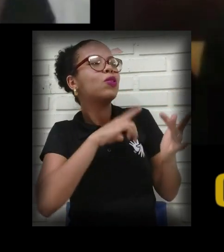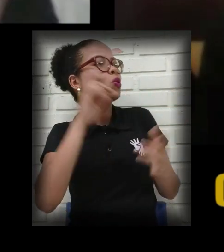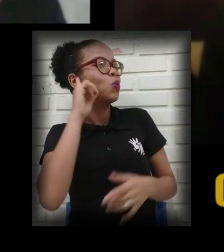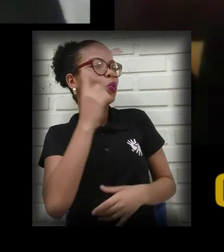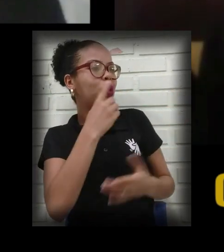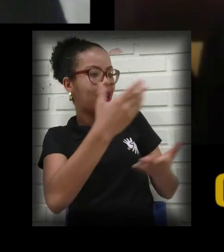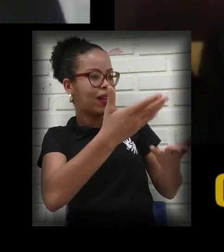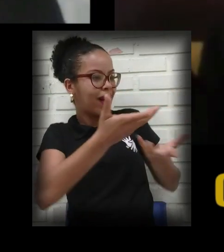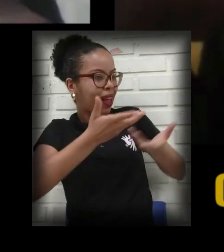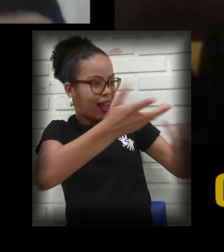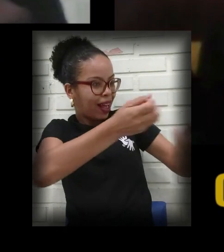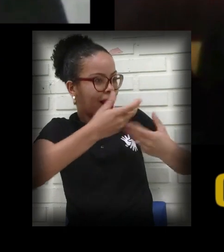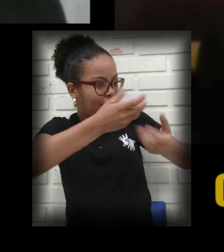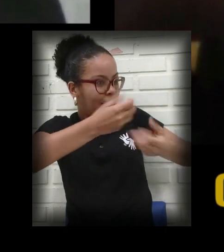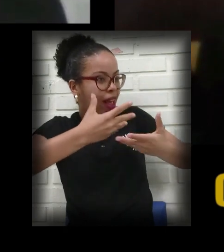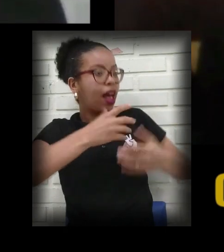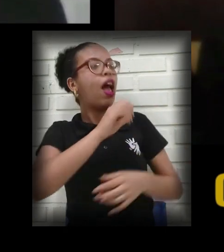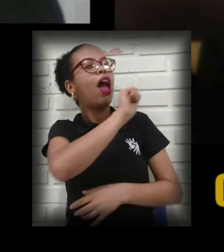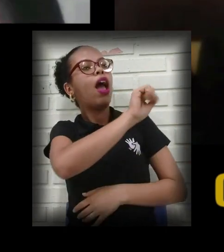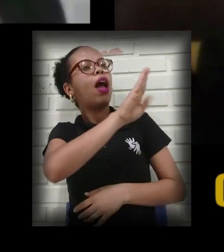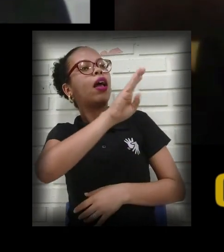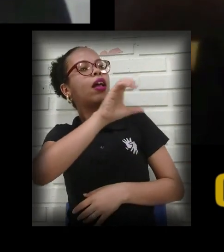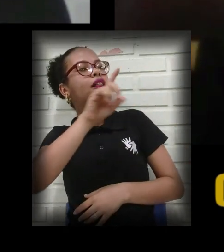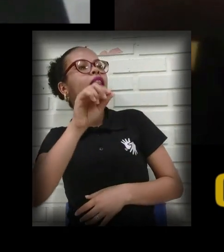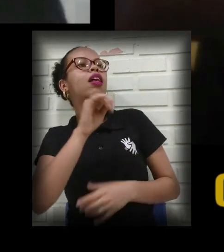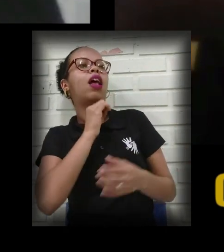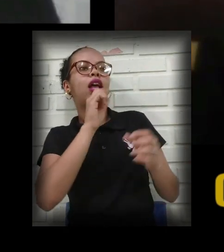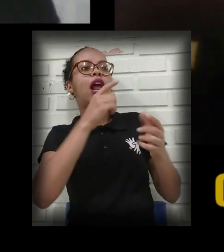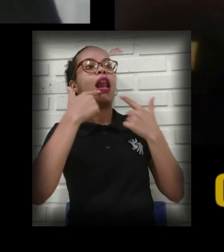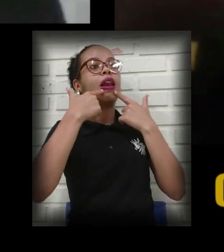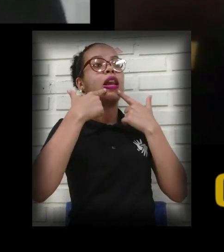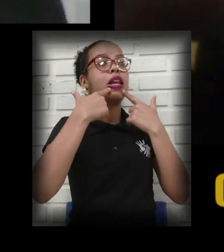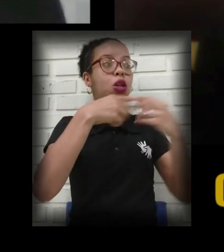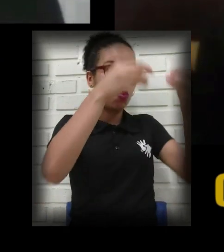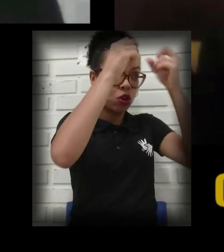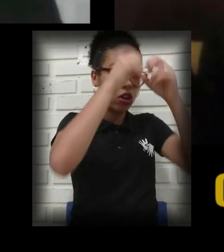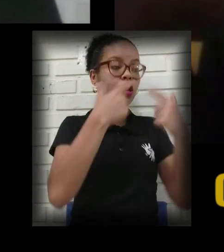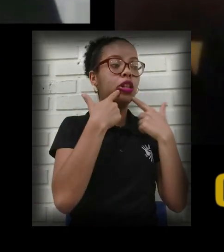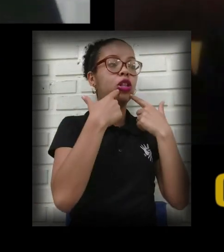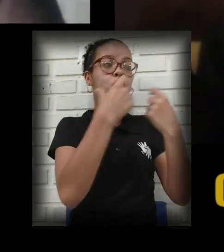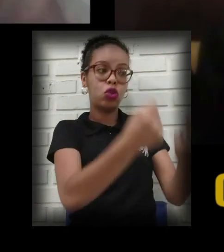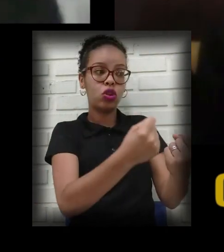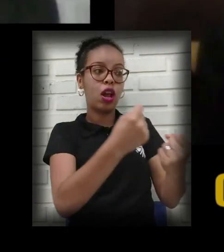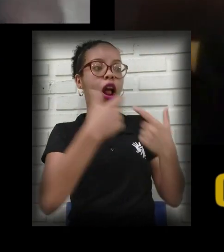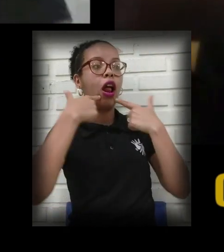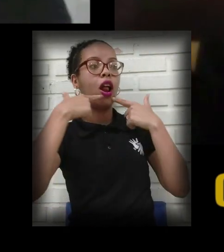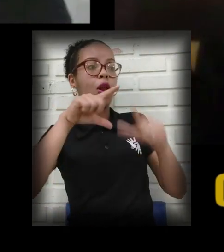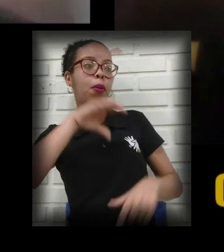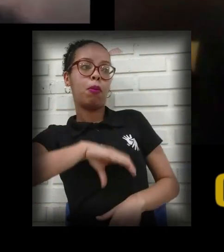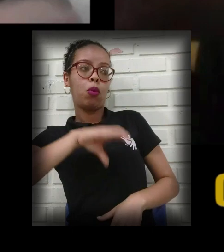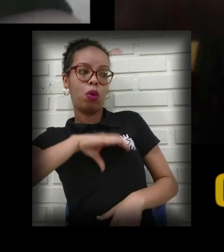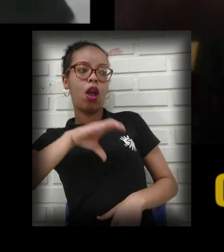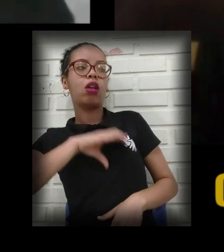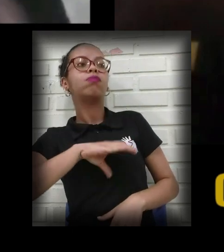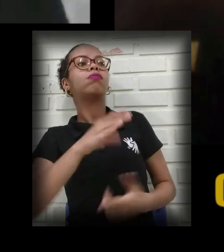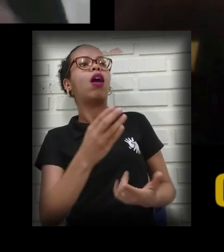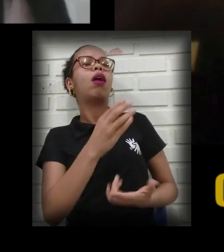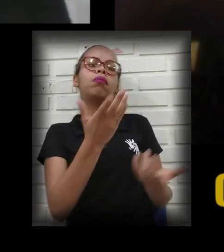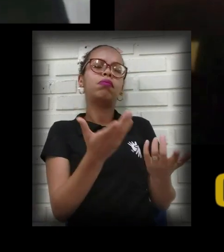ensinou logo o alfabeto manual, que não é nem libras. É o empréstimo linguístico da língua portuguesa que foi adaptado para o surdo.